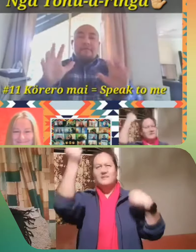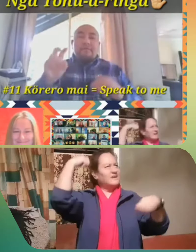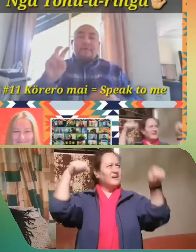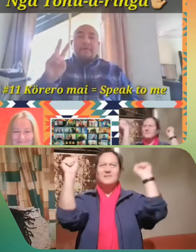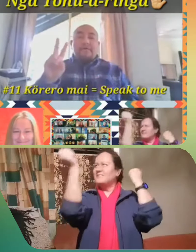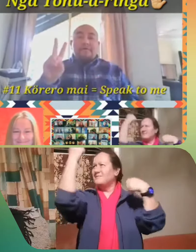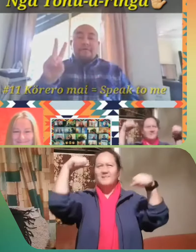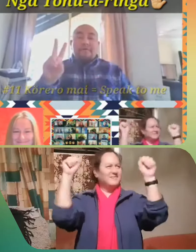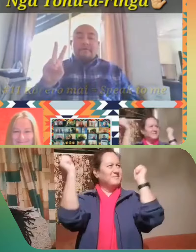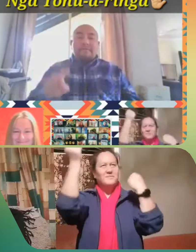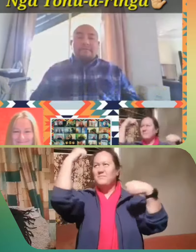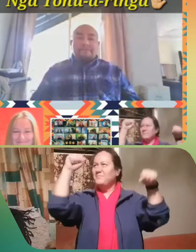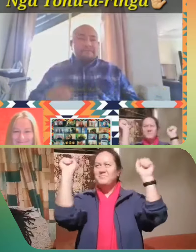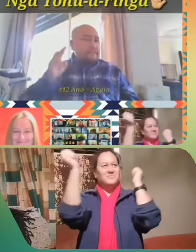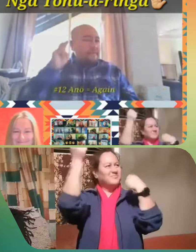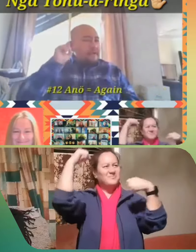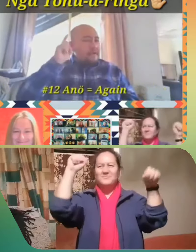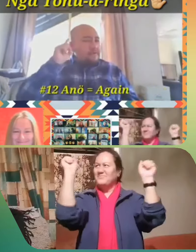Rangirua.